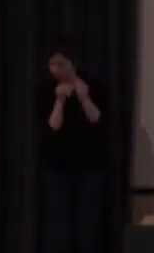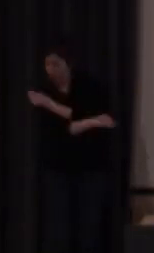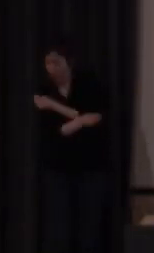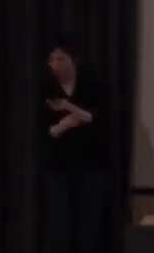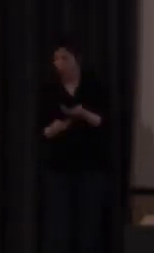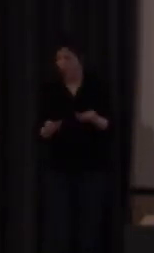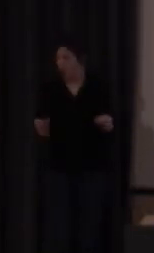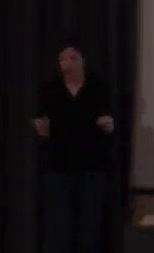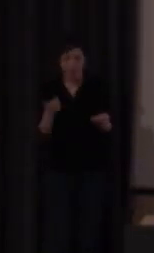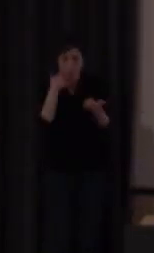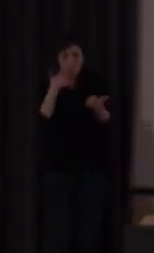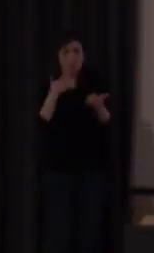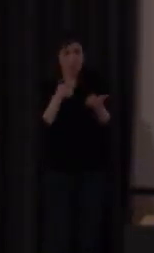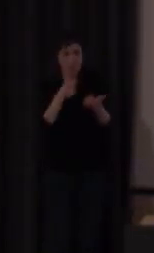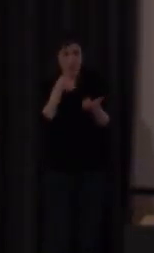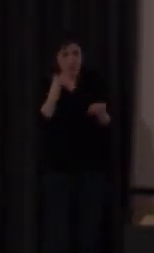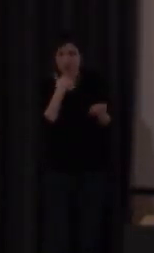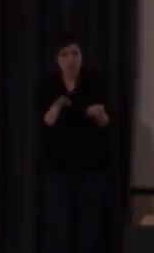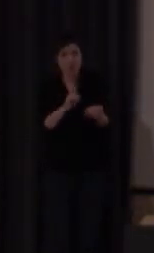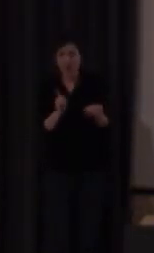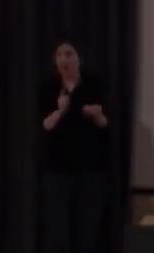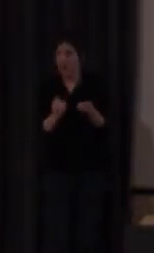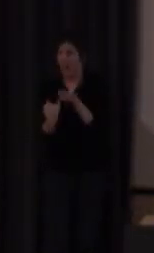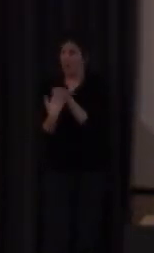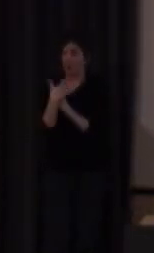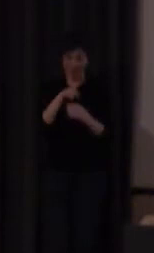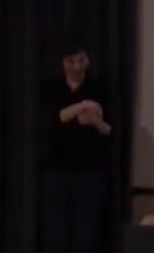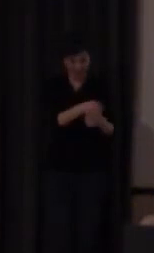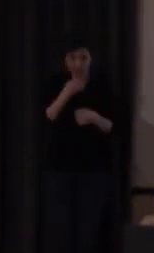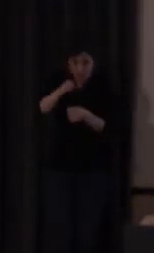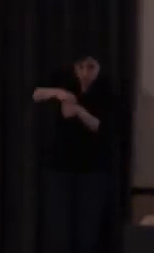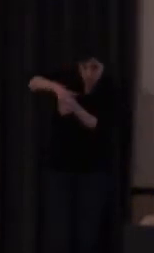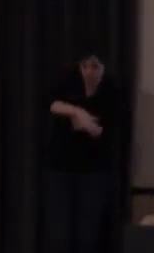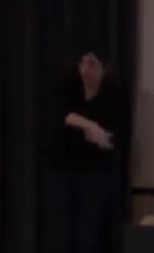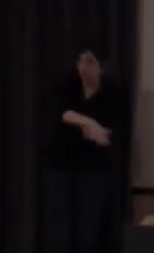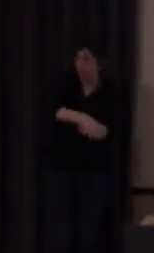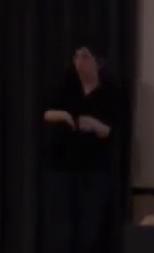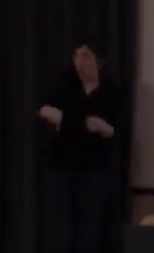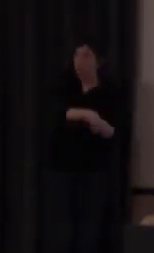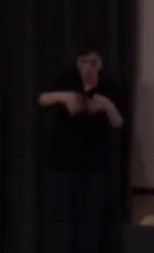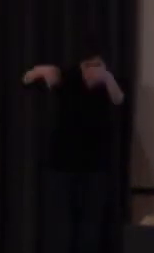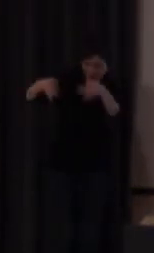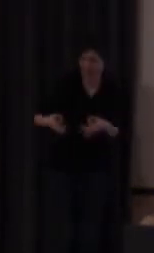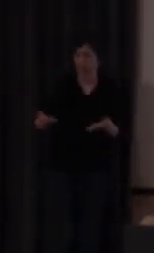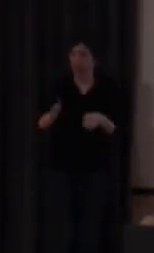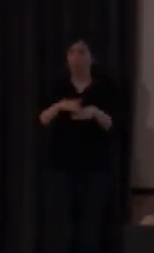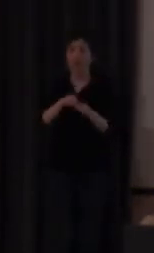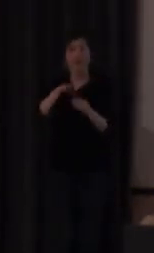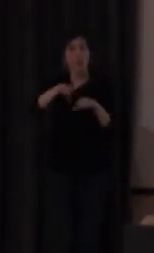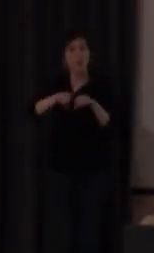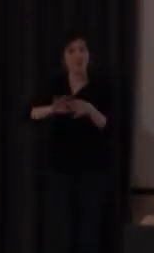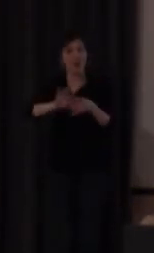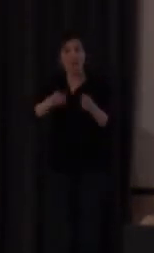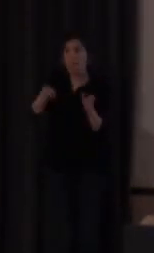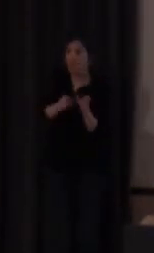refleja que no se es consciente de la escasa influencia que todo esto puede tener para la comprensión real para el uso de una morfología adecuada